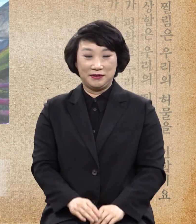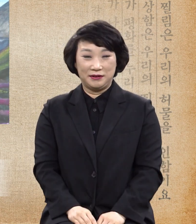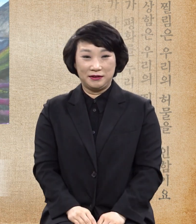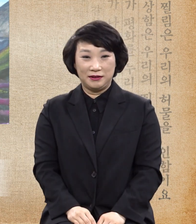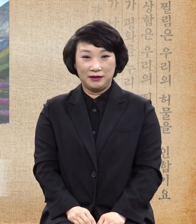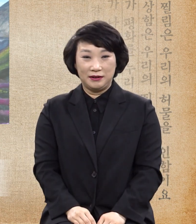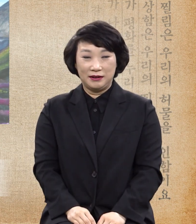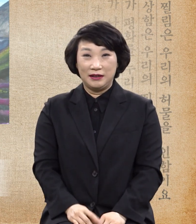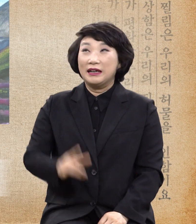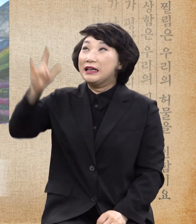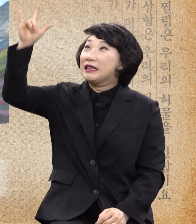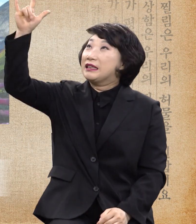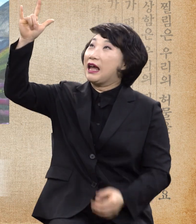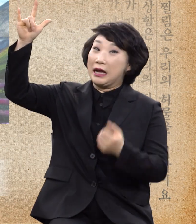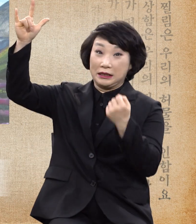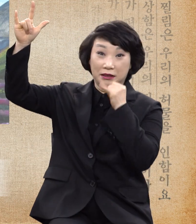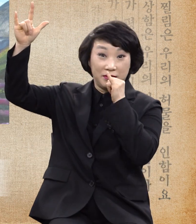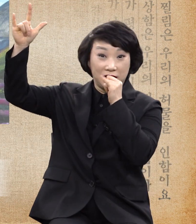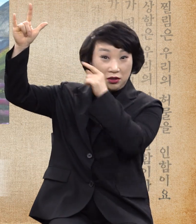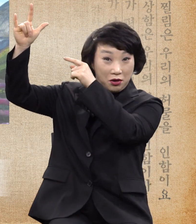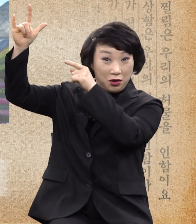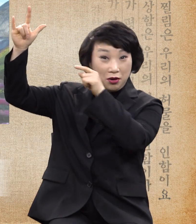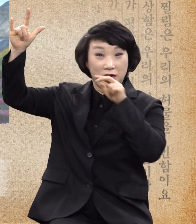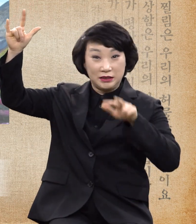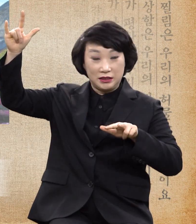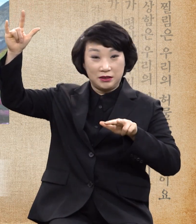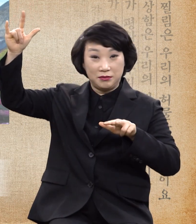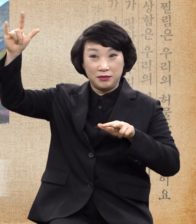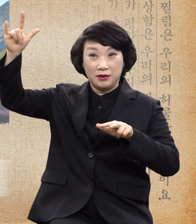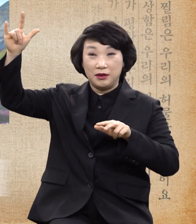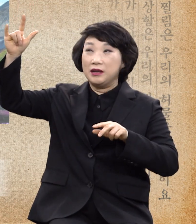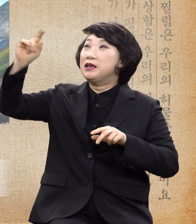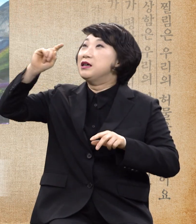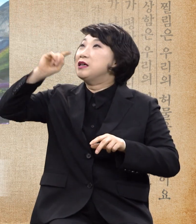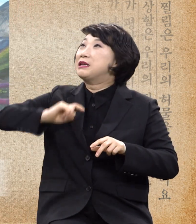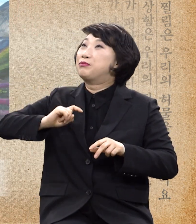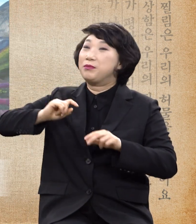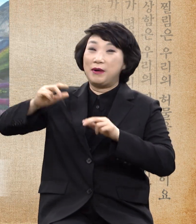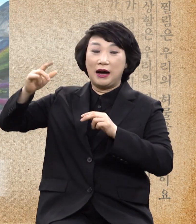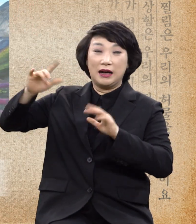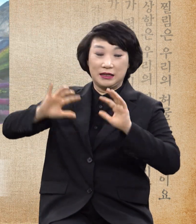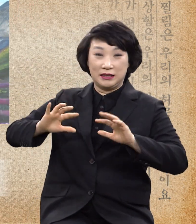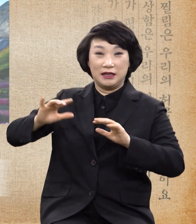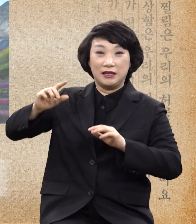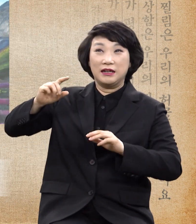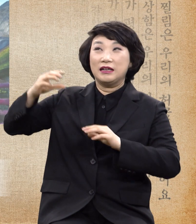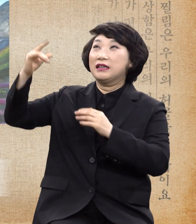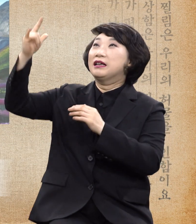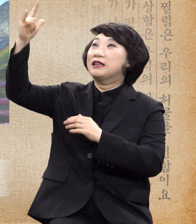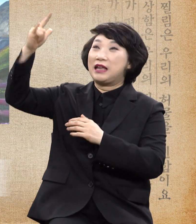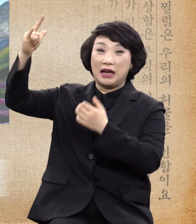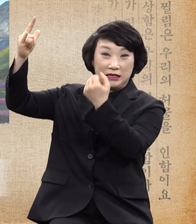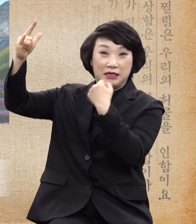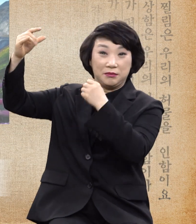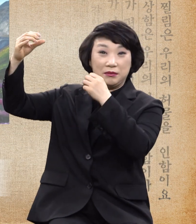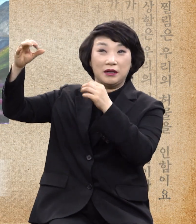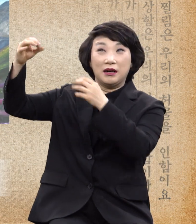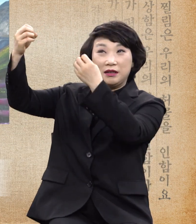태양 에너지가 지금 딱 10분만 지구상에서 사라진다고 하자 여러분 앉아있는